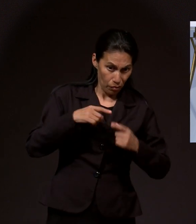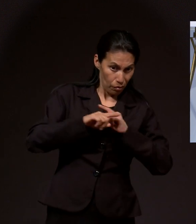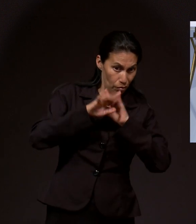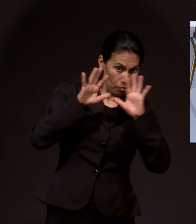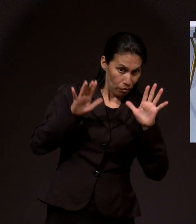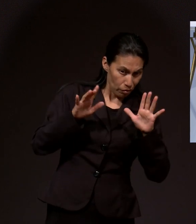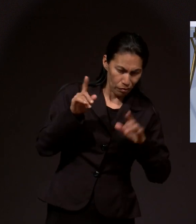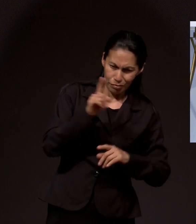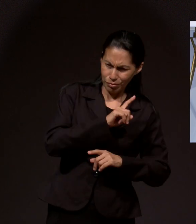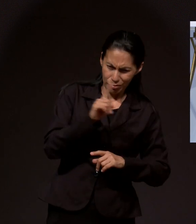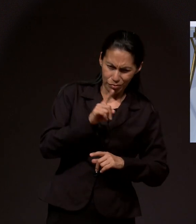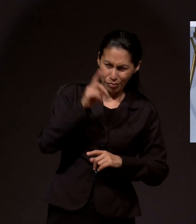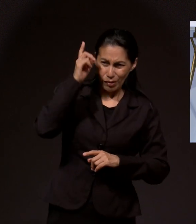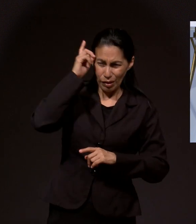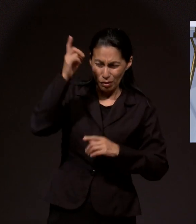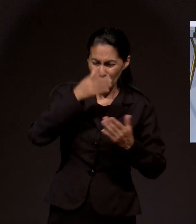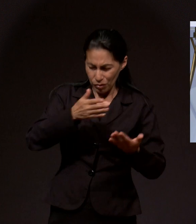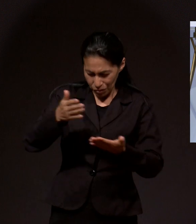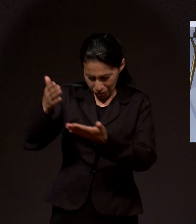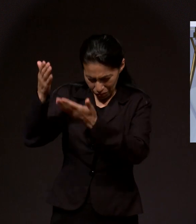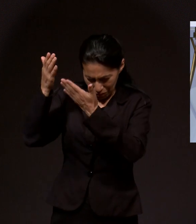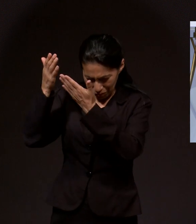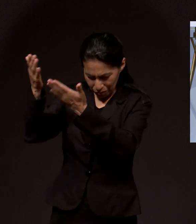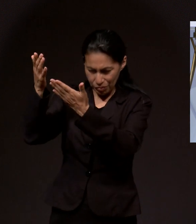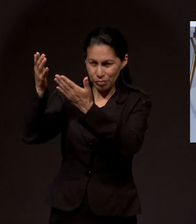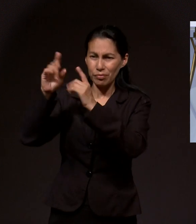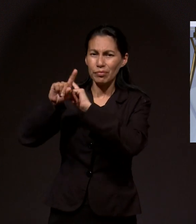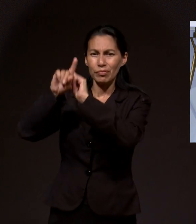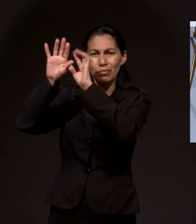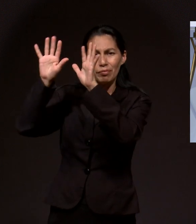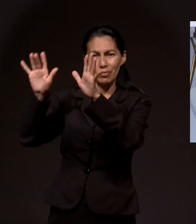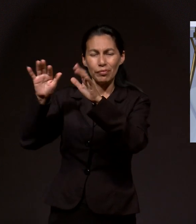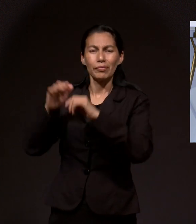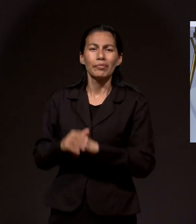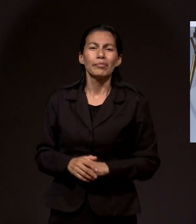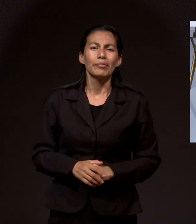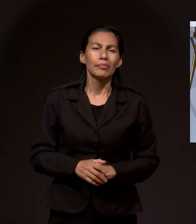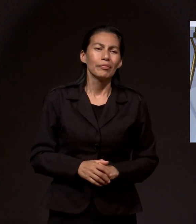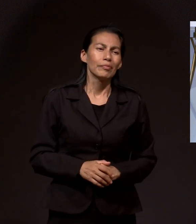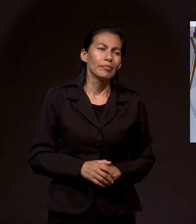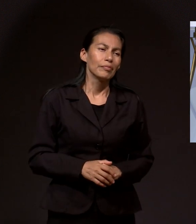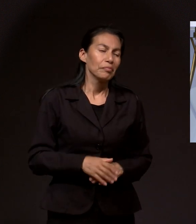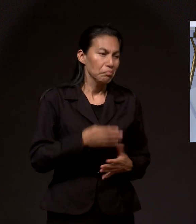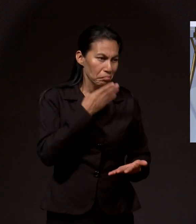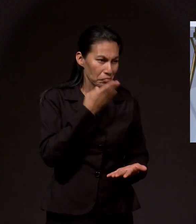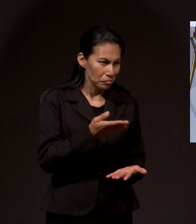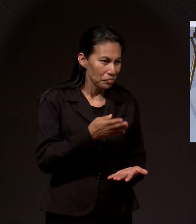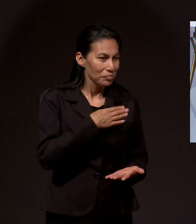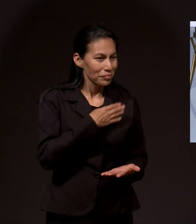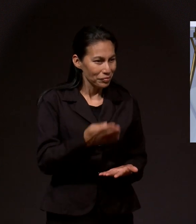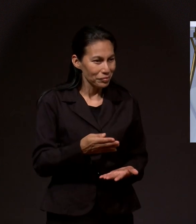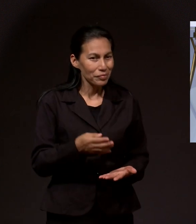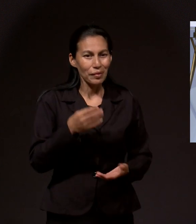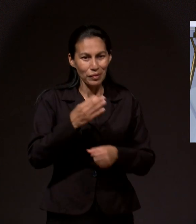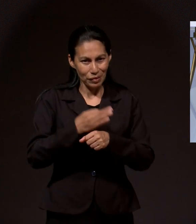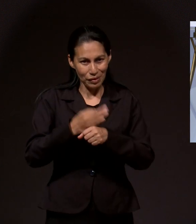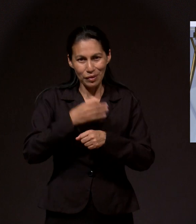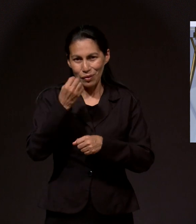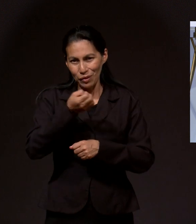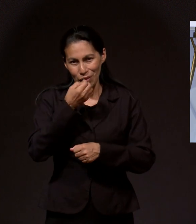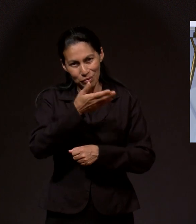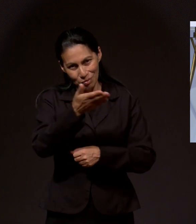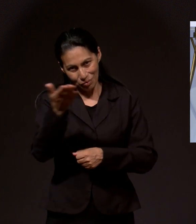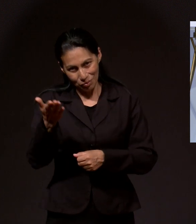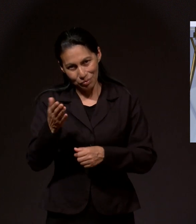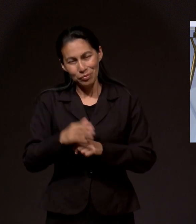sino a Dios. A Dios. A través de las obras que el hombre hace en su nombre, ¿verdad? Amén. Pues bueno, vamos a orar.